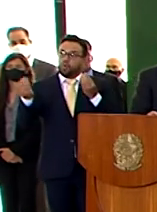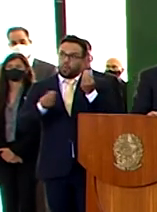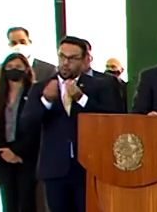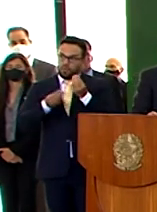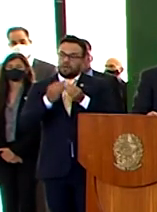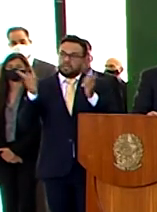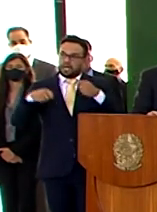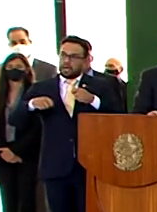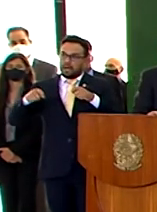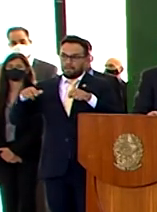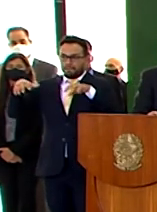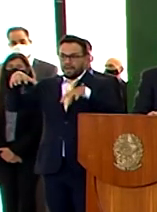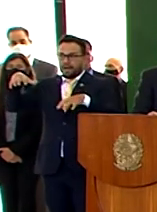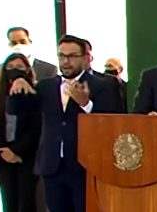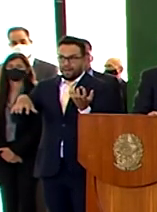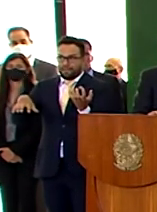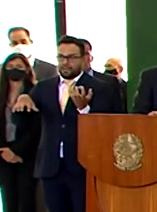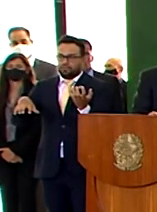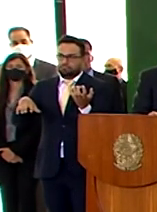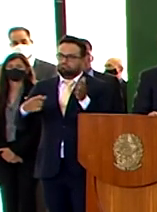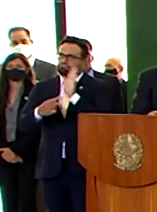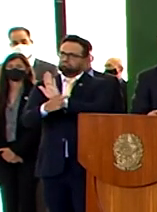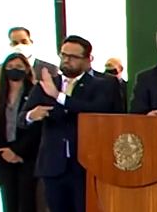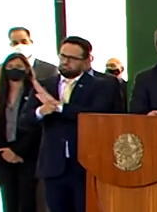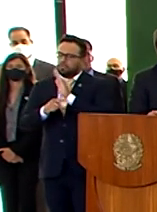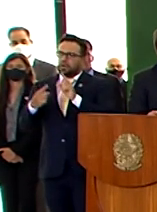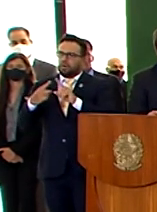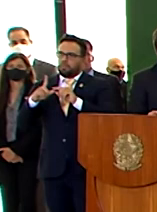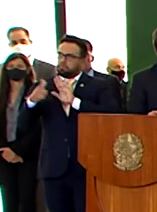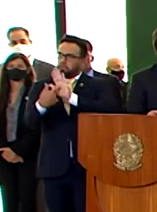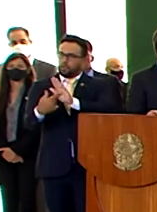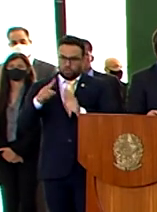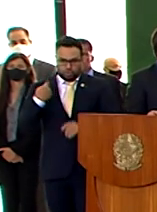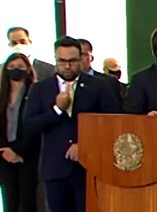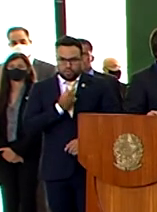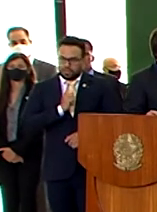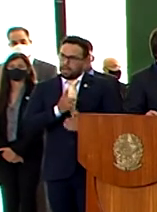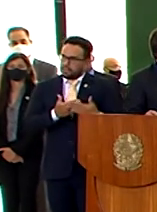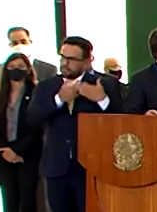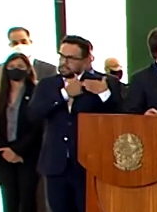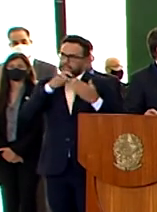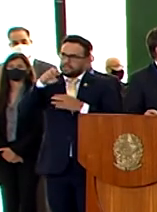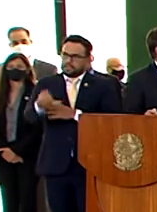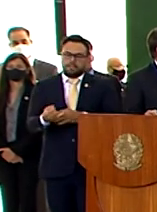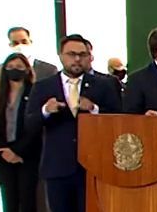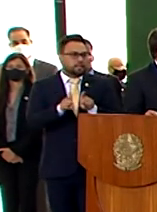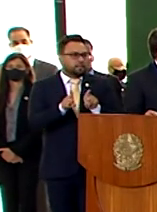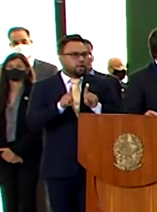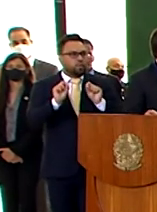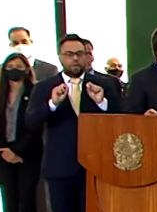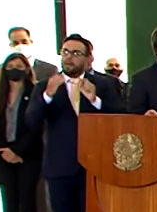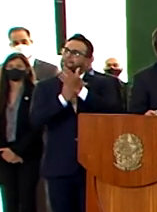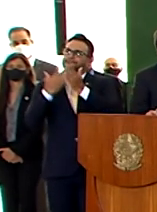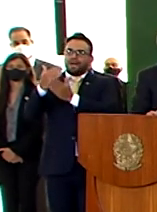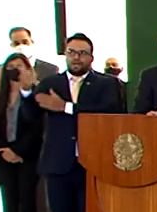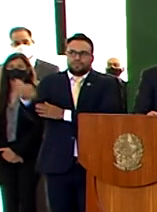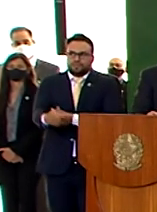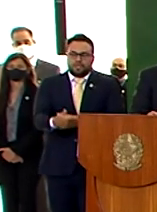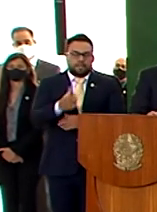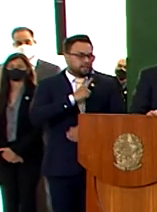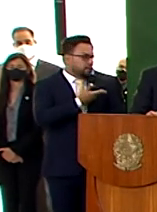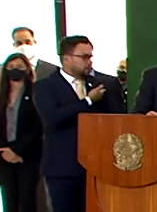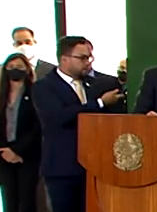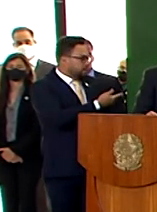que possam realmente mostrar que nós temos responsabilidade. E com essa responsabilidade, precisamos do presidente da